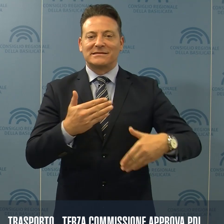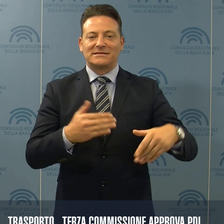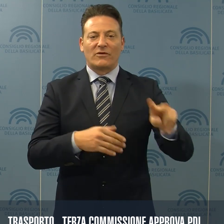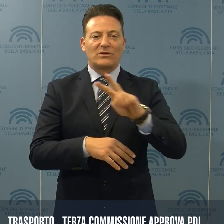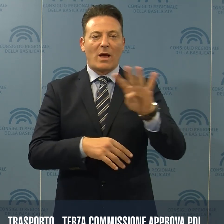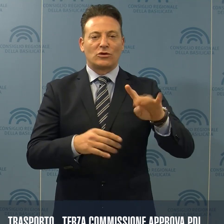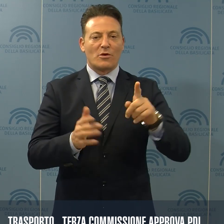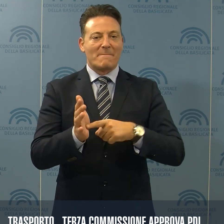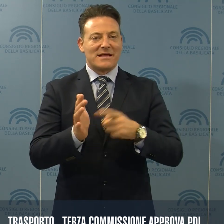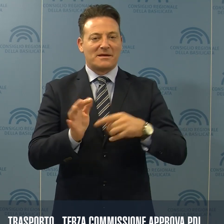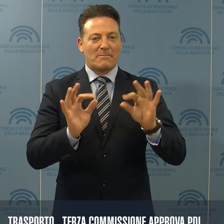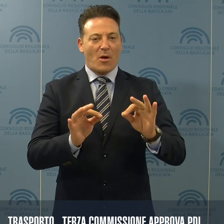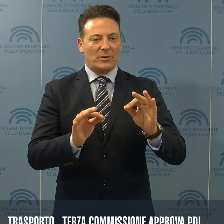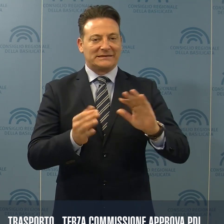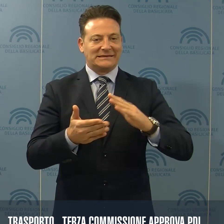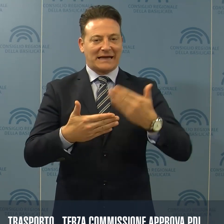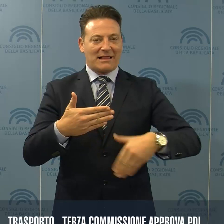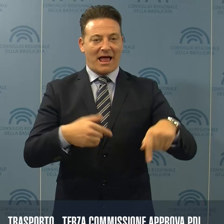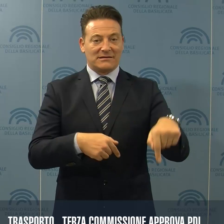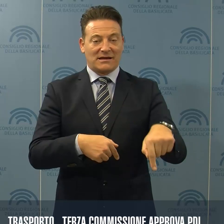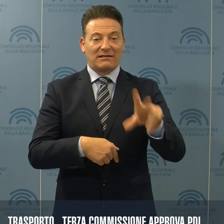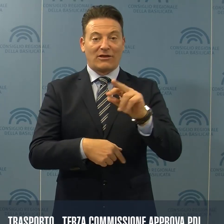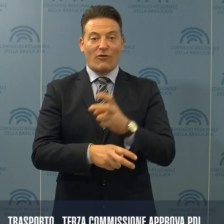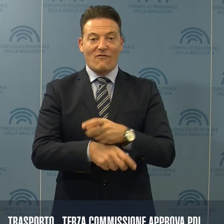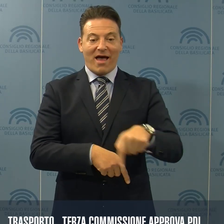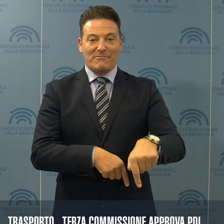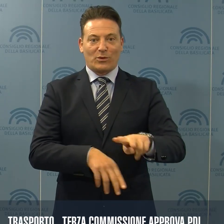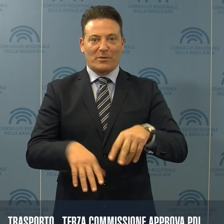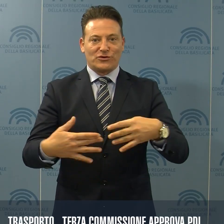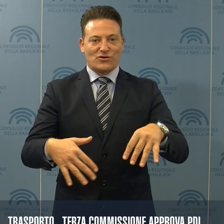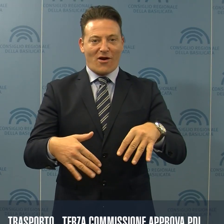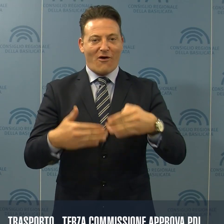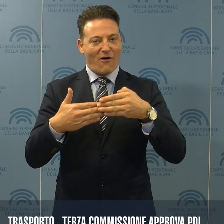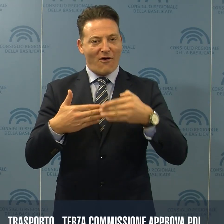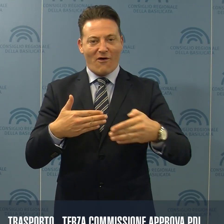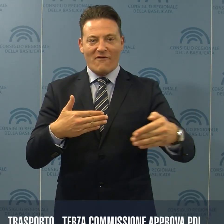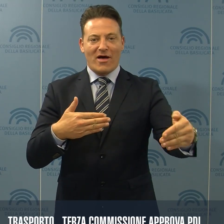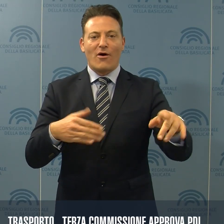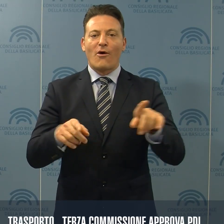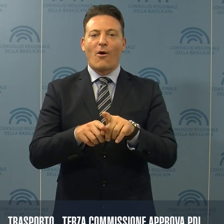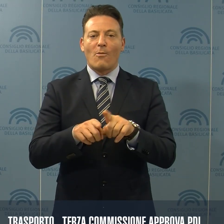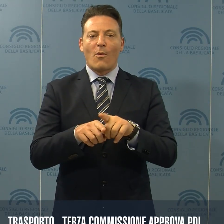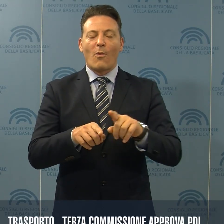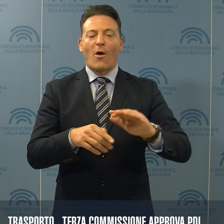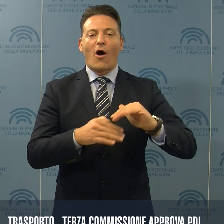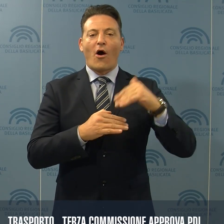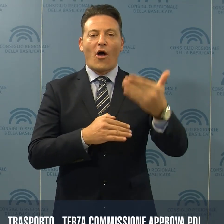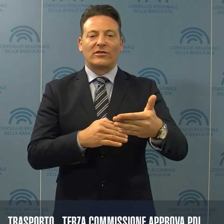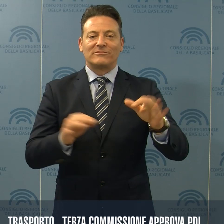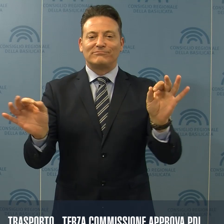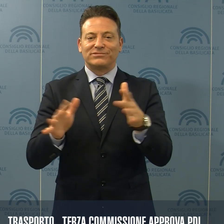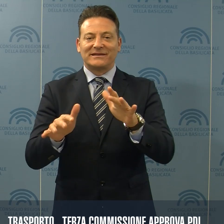24 mesi dalla loro scadenza, il 30 novembre 2019, e comunque non oltre il termine